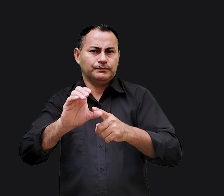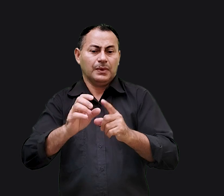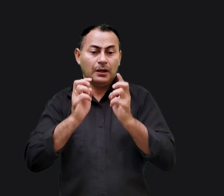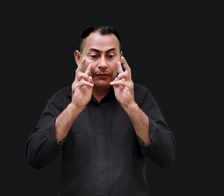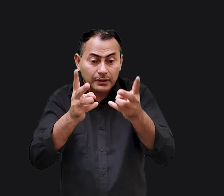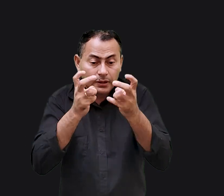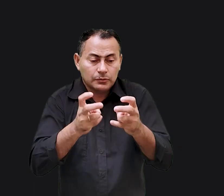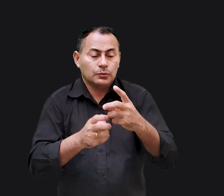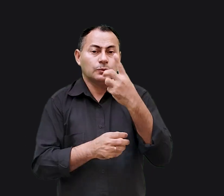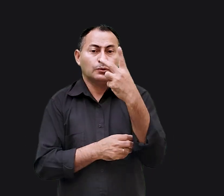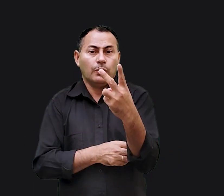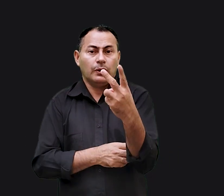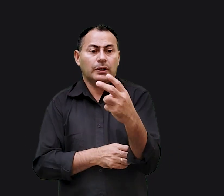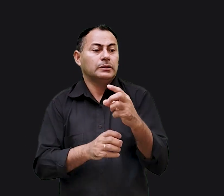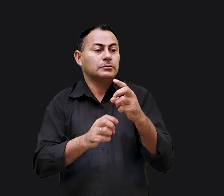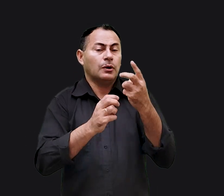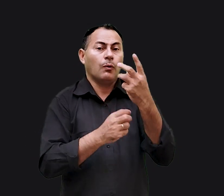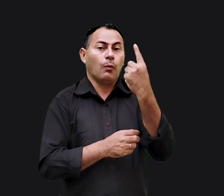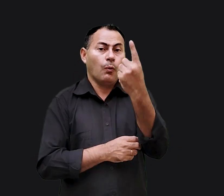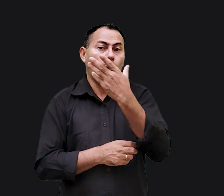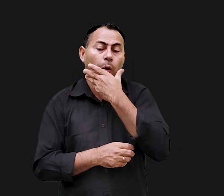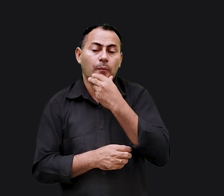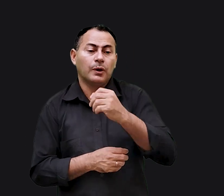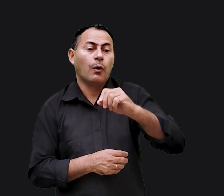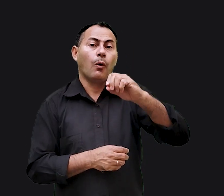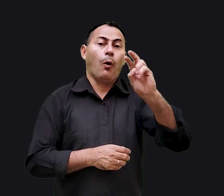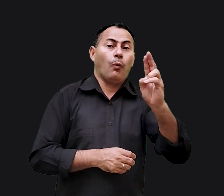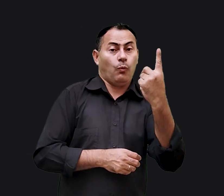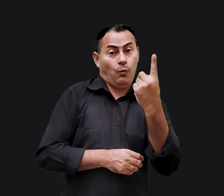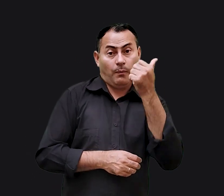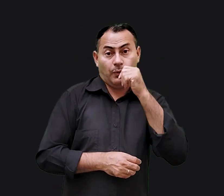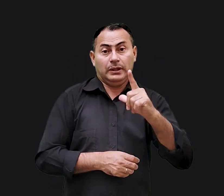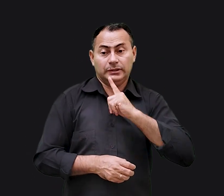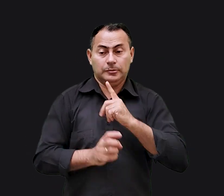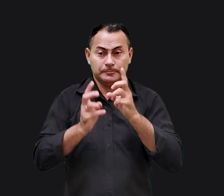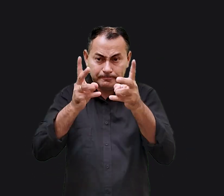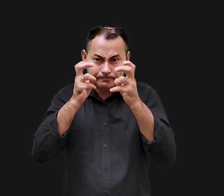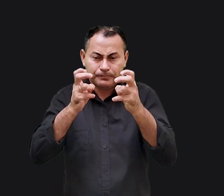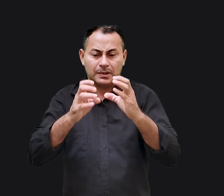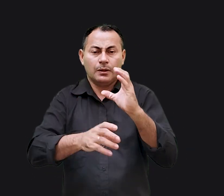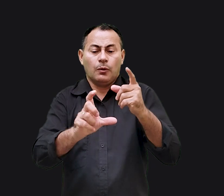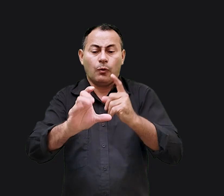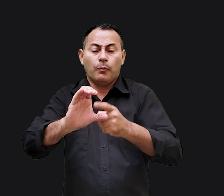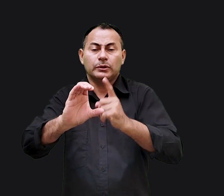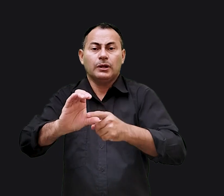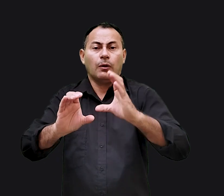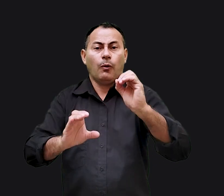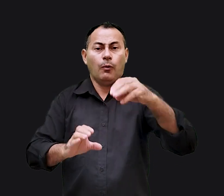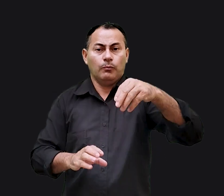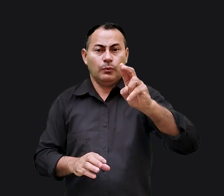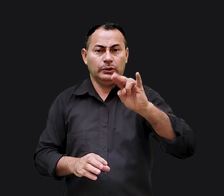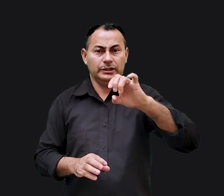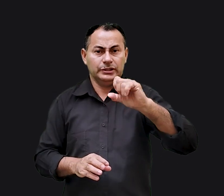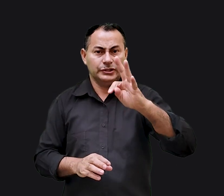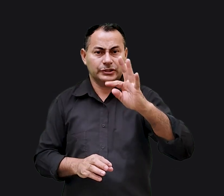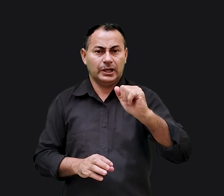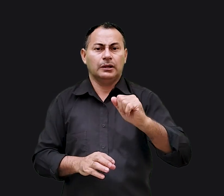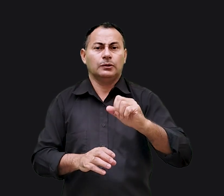Esse manifesto era a visão dos dois sobre o que um homem ou uma mulher que tivesse uma visão comunista do mundo deveria fazer.